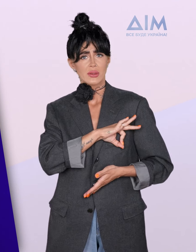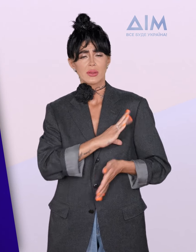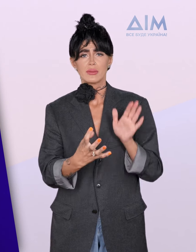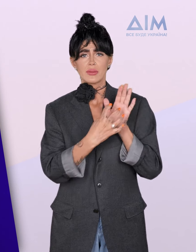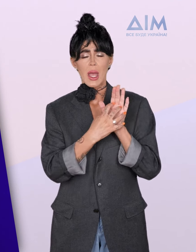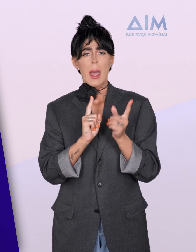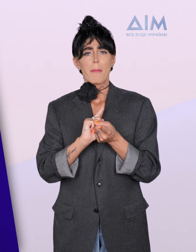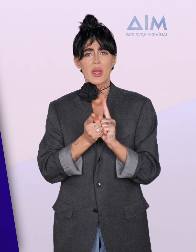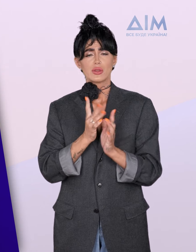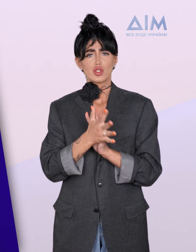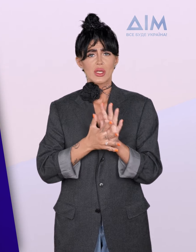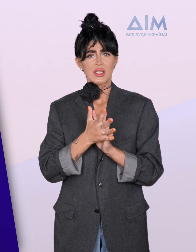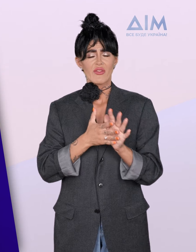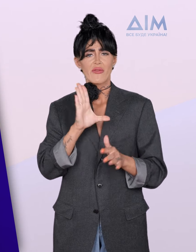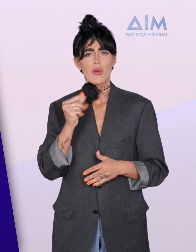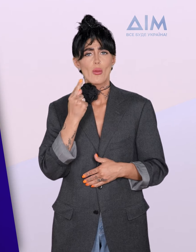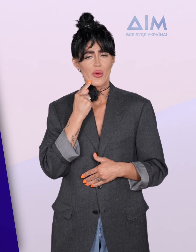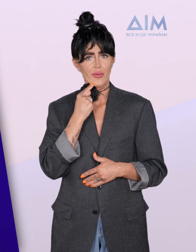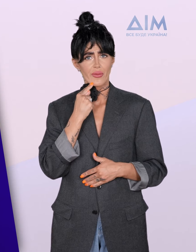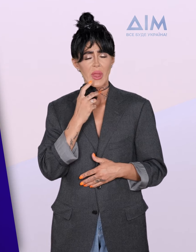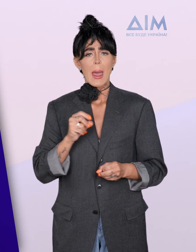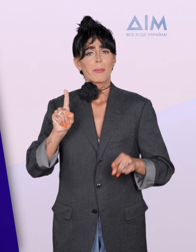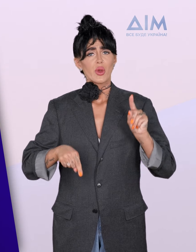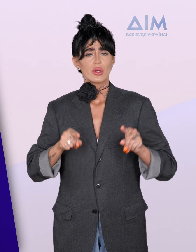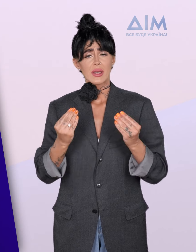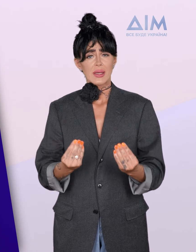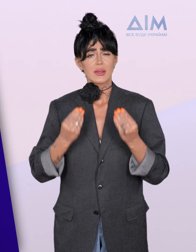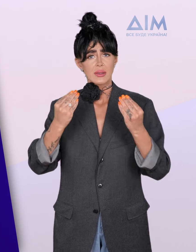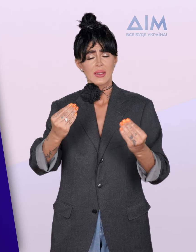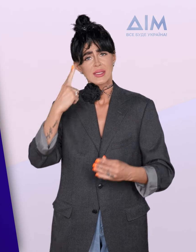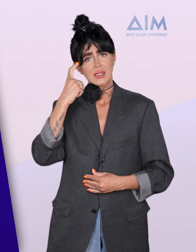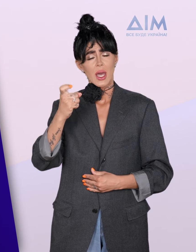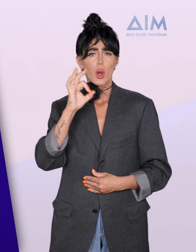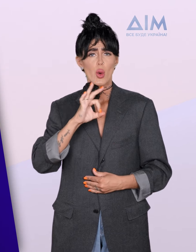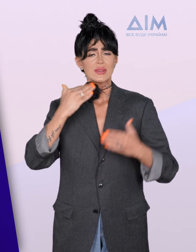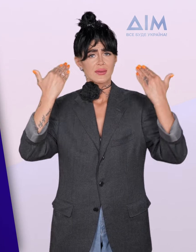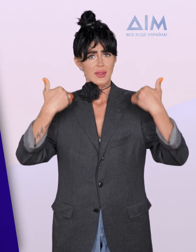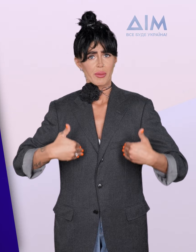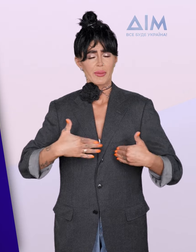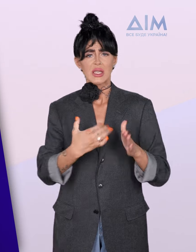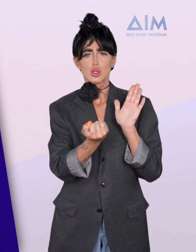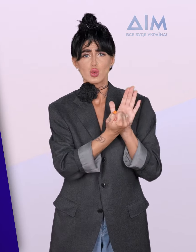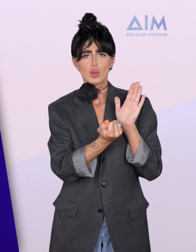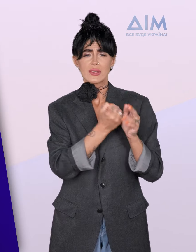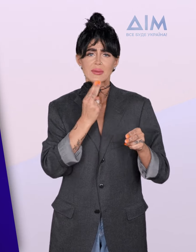«перекладач жестової мови». Періодично подавайте сигнали про себе. Стукайте об щось металеве. Кричіть.